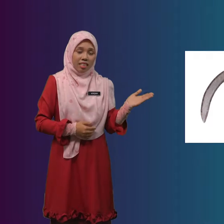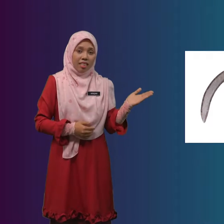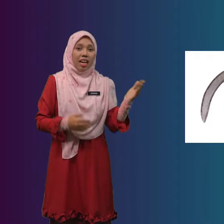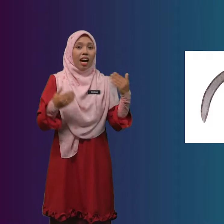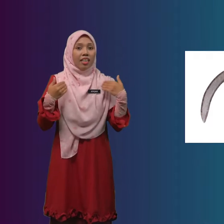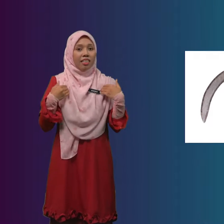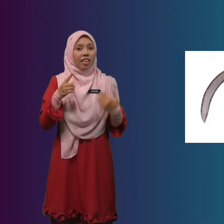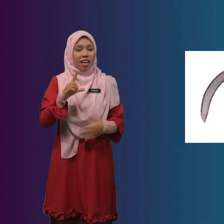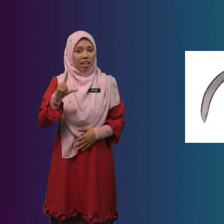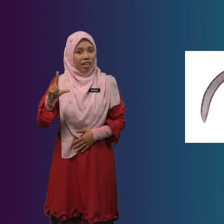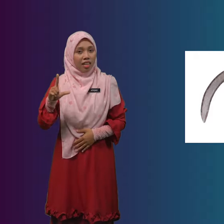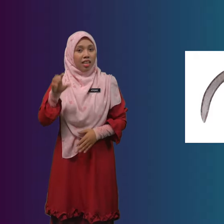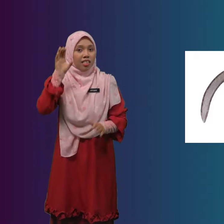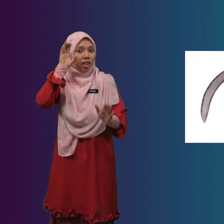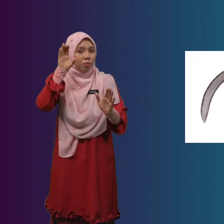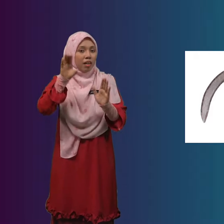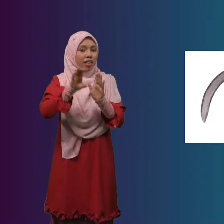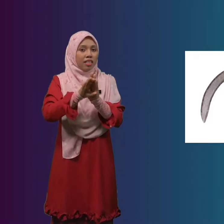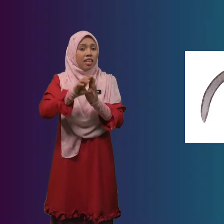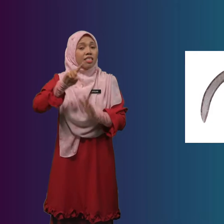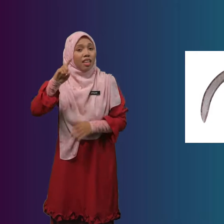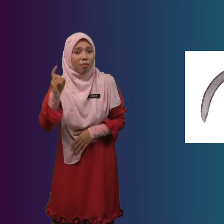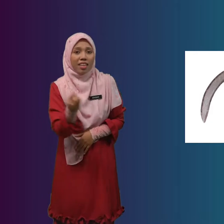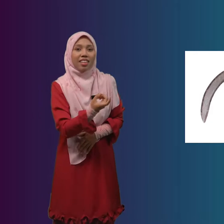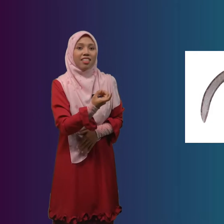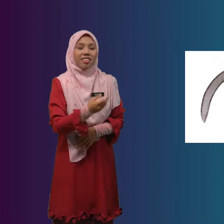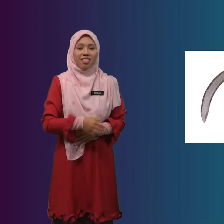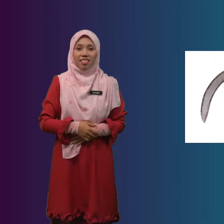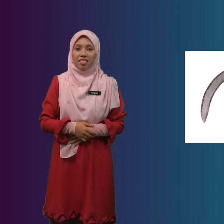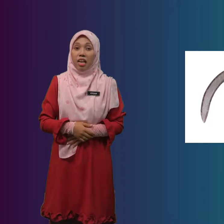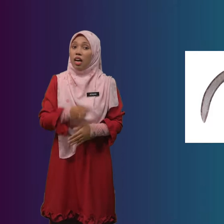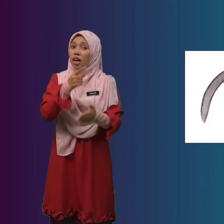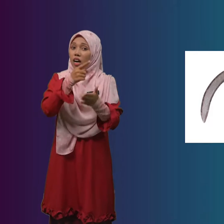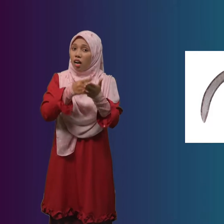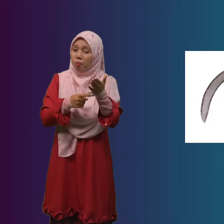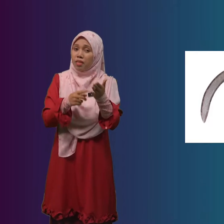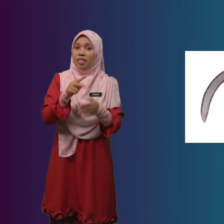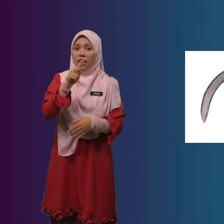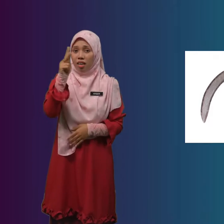Adalah Gambar Sabit Apakah